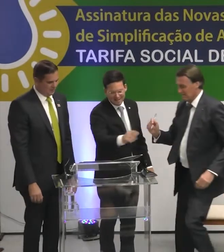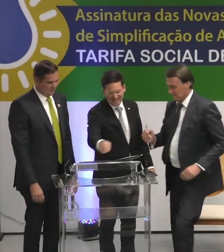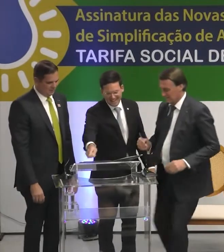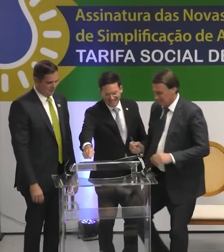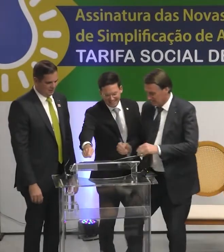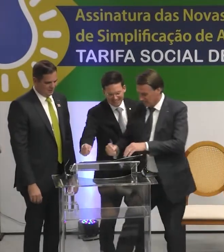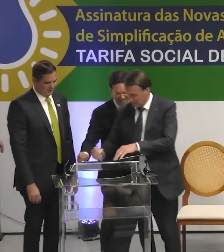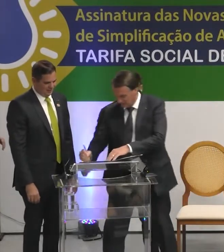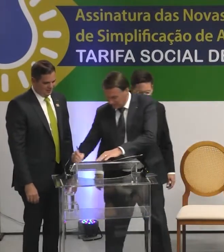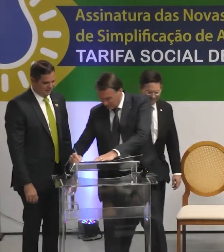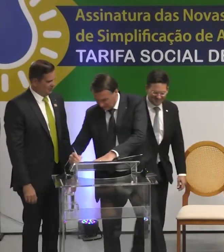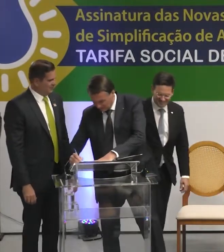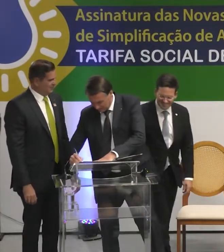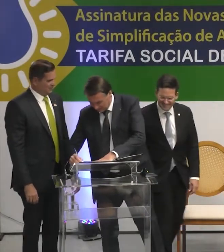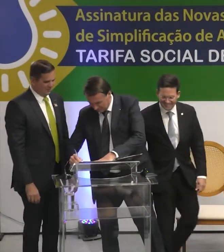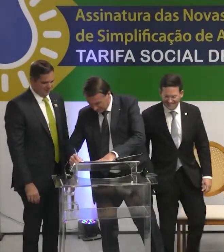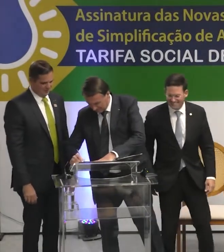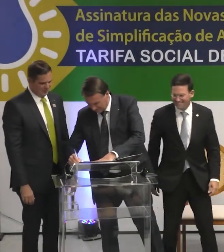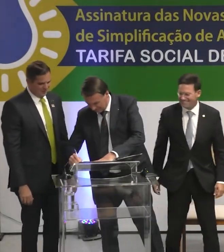Atenção